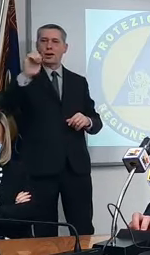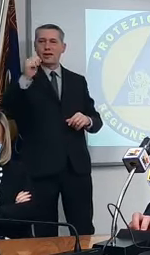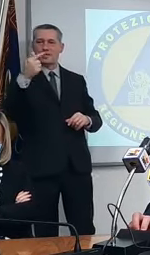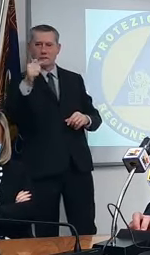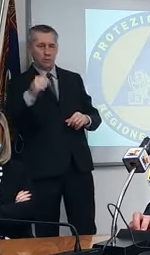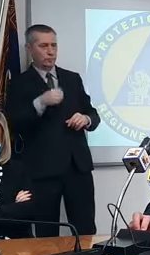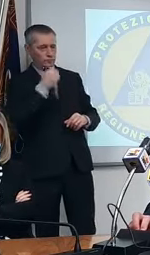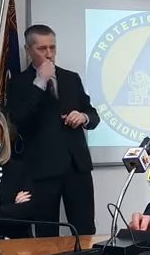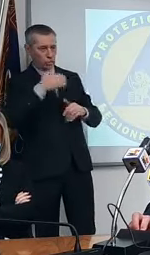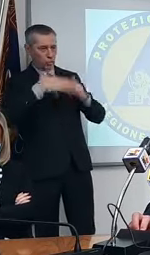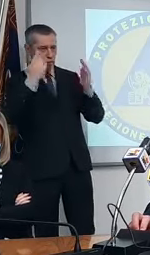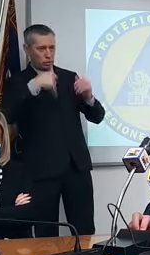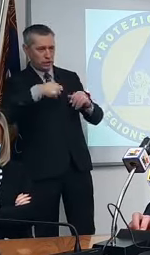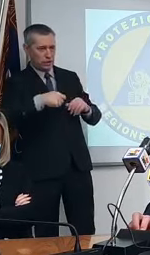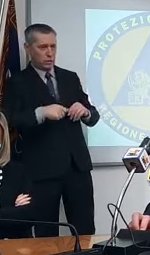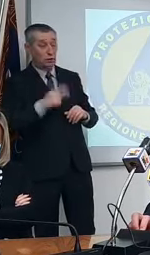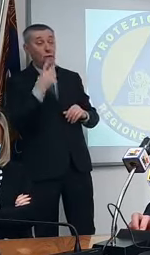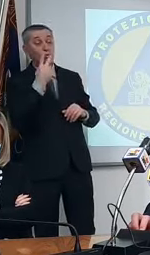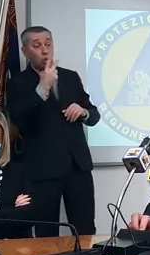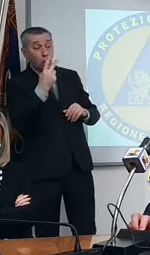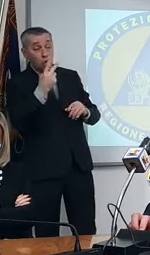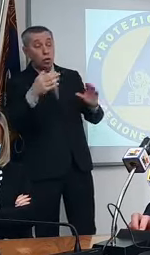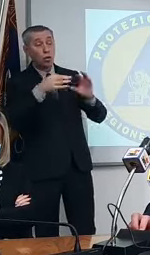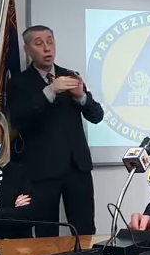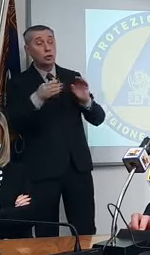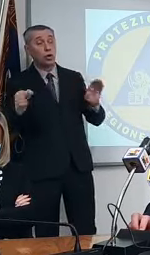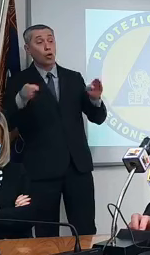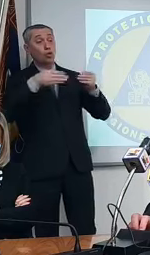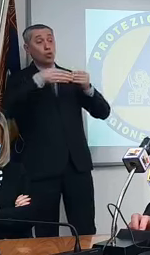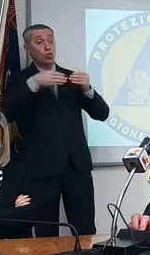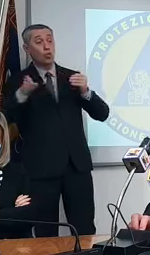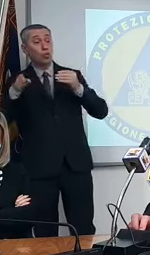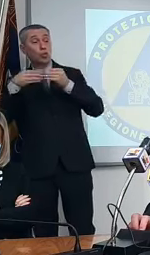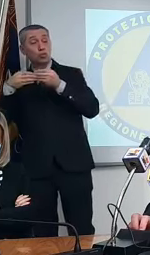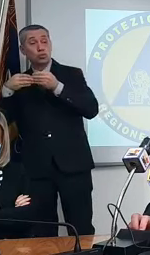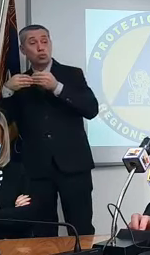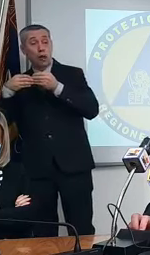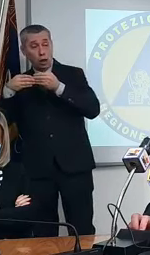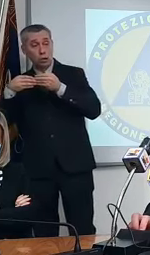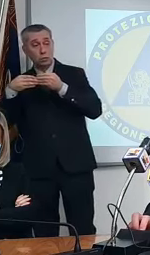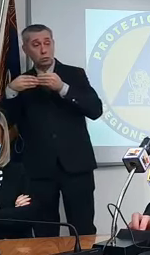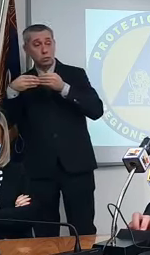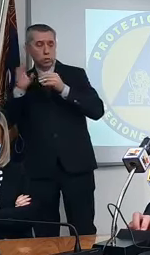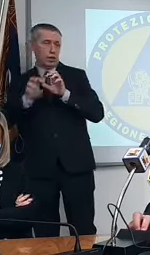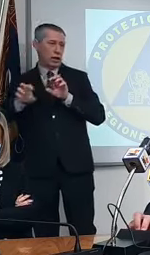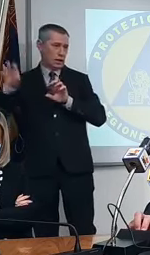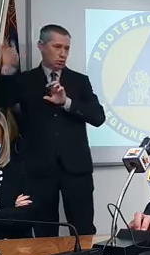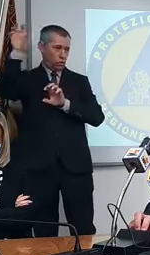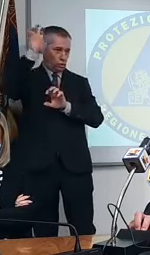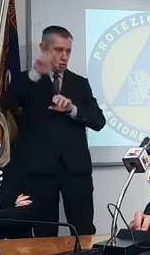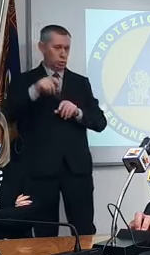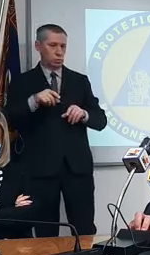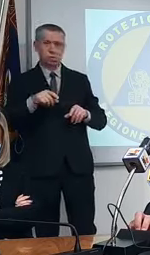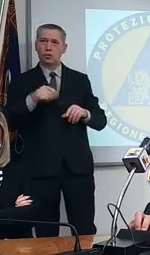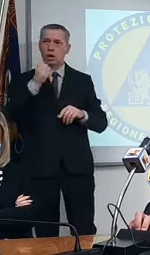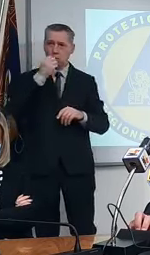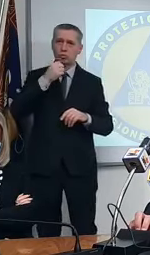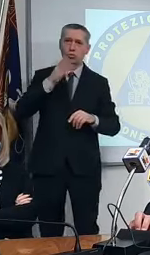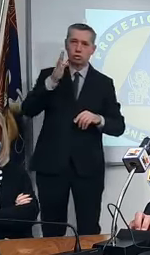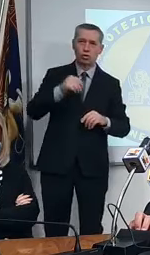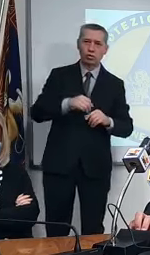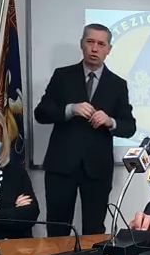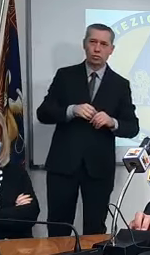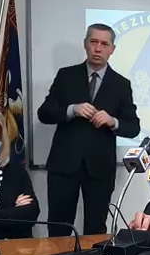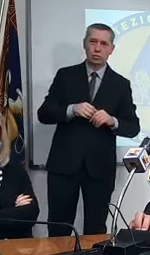buongiorno presidente allora due cose sul tema delle chiusure delle regioni allora ho capito che lei non concorre buongiorno